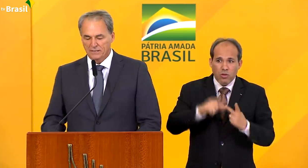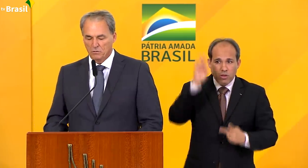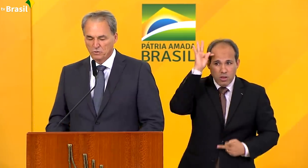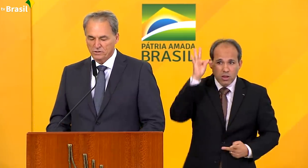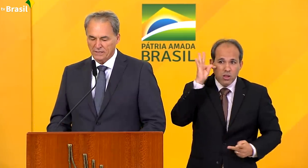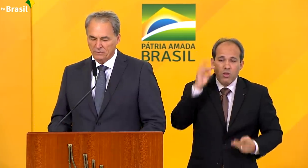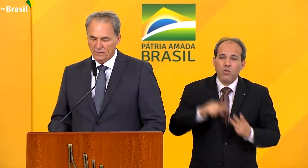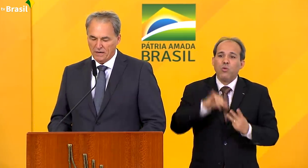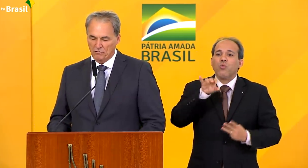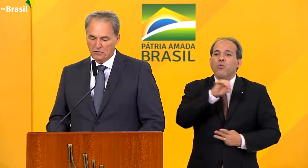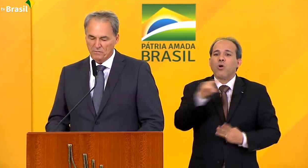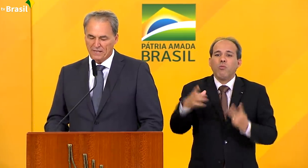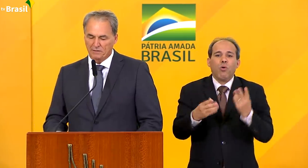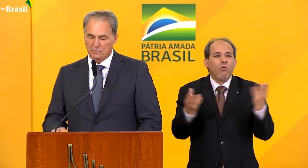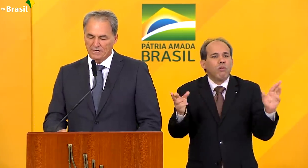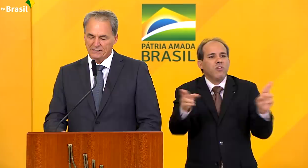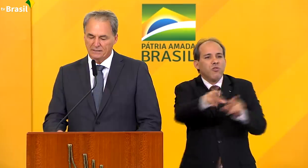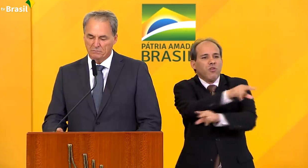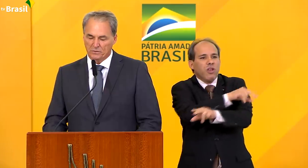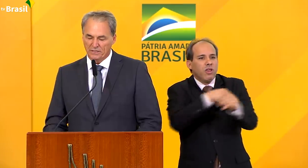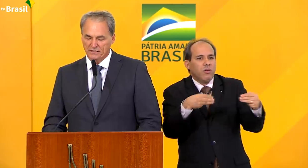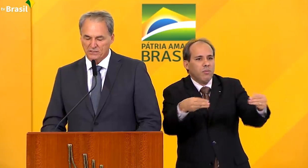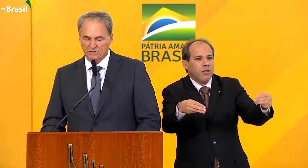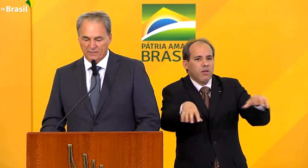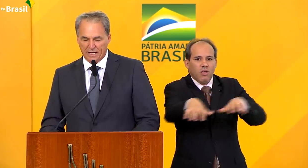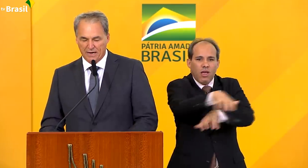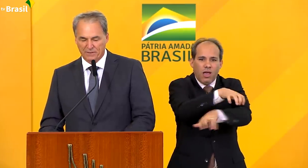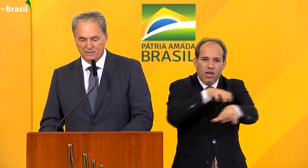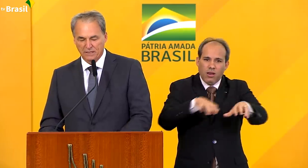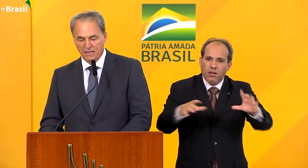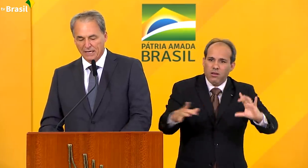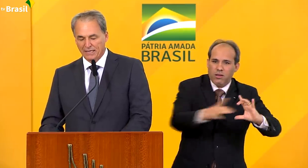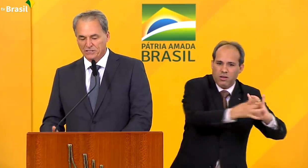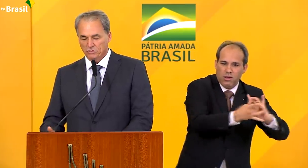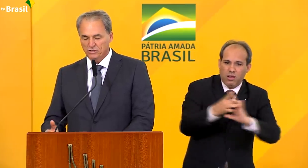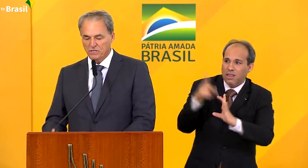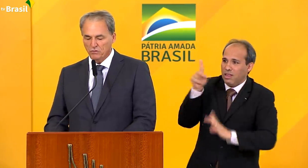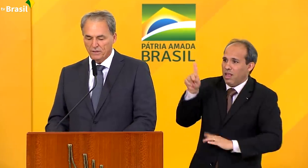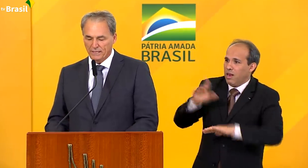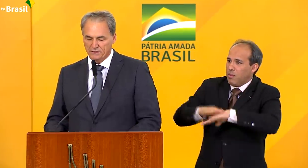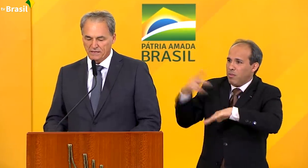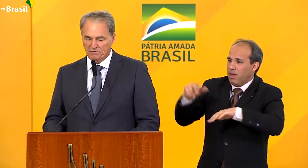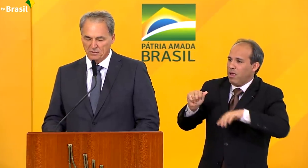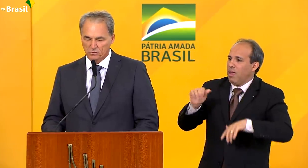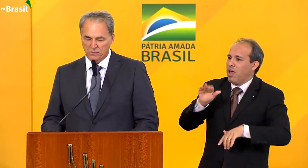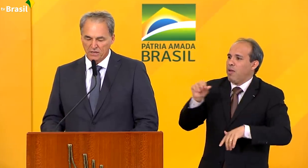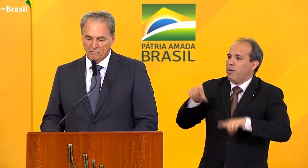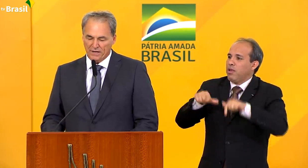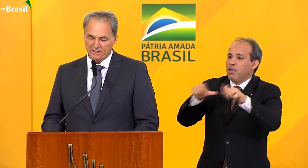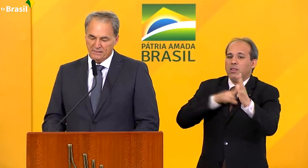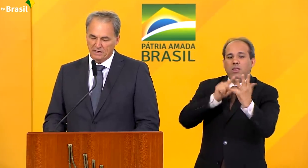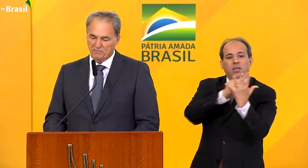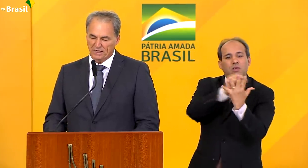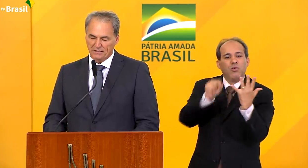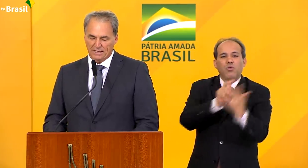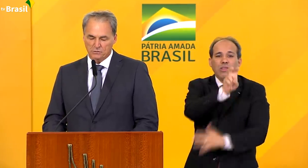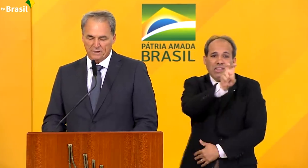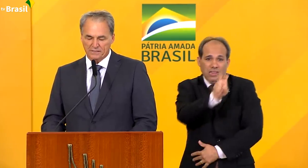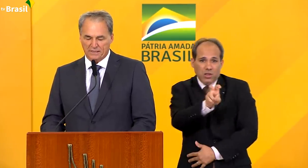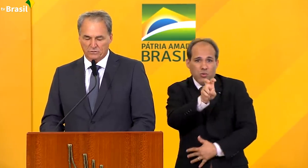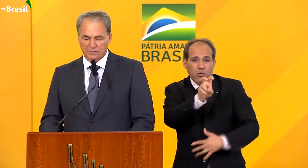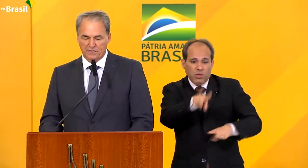a coalizão multissetorial formada por iniciativa da Abras elegeu cinco grandes desafios para serem